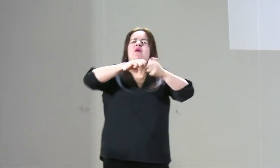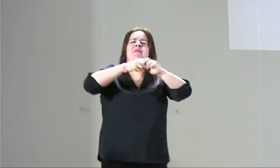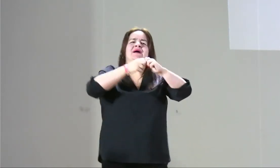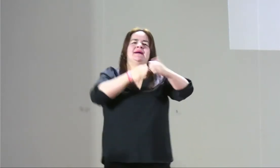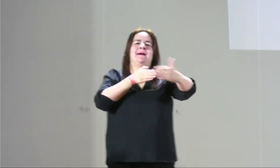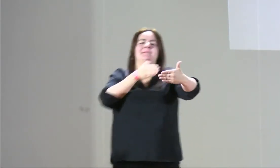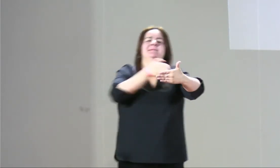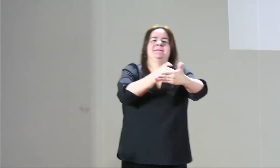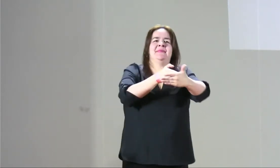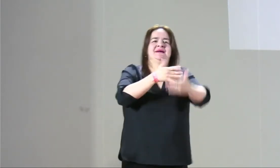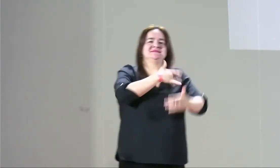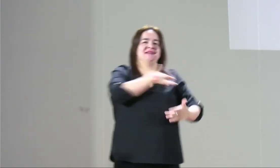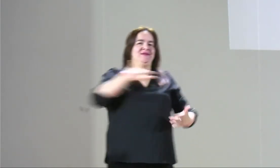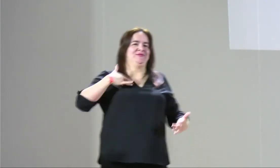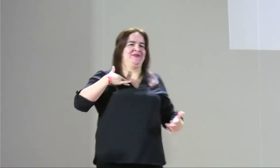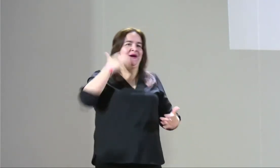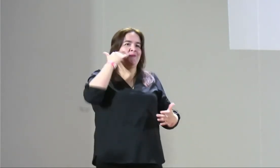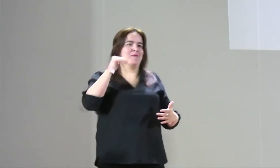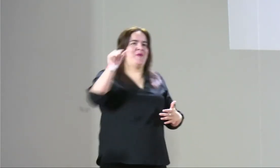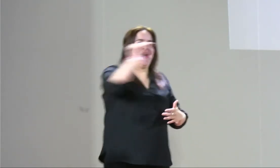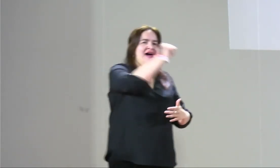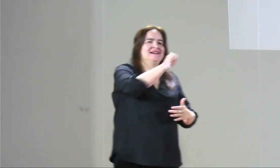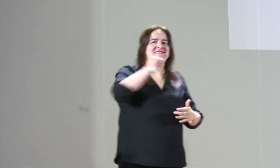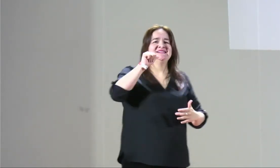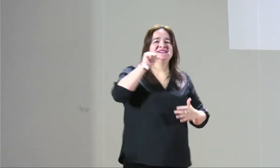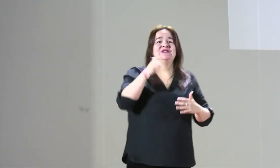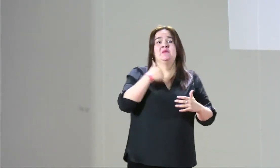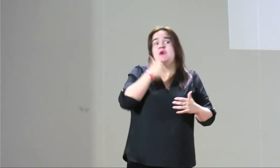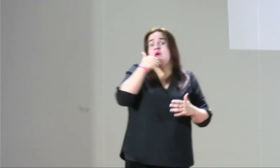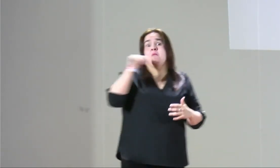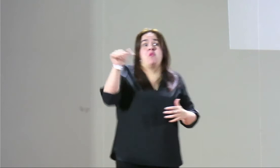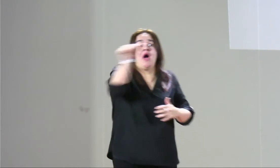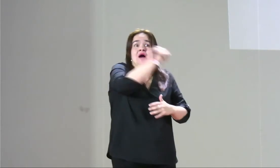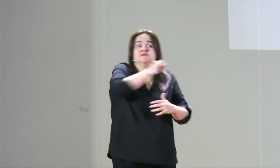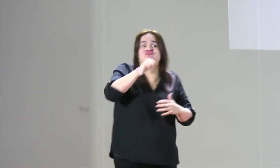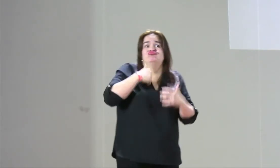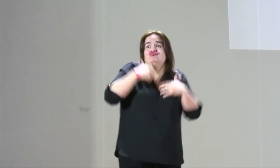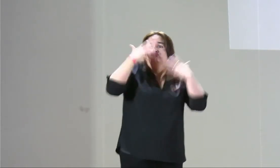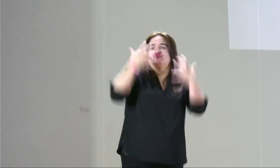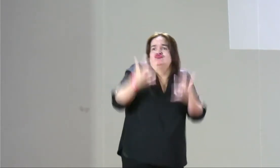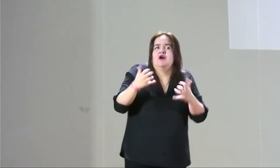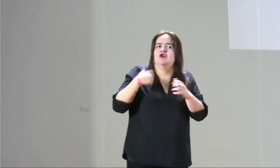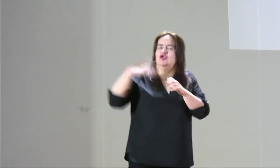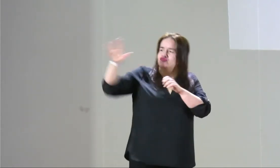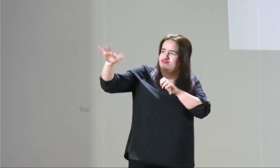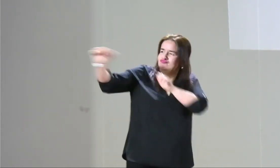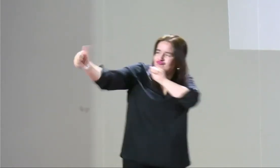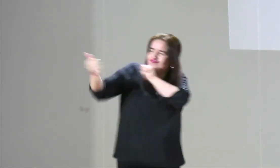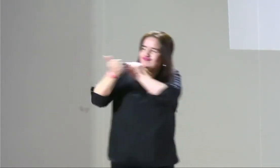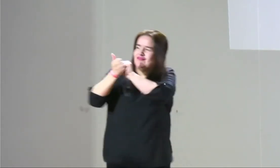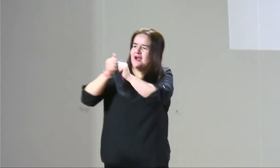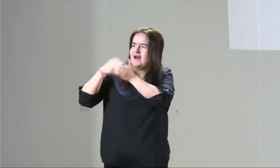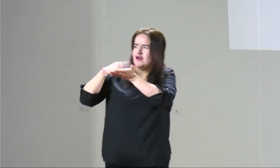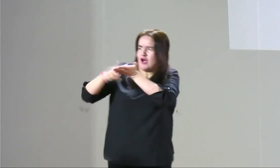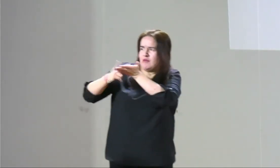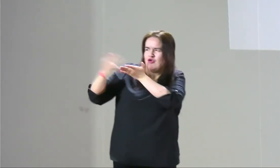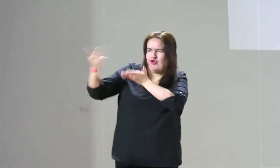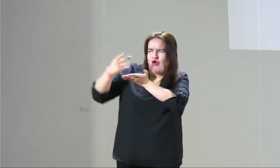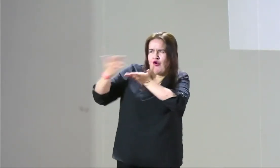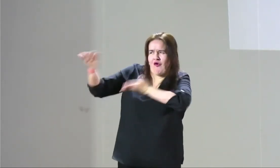y no solamente en el Putumayo, ¿sabes? Hay muchas situaciones de falta de acceso a la salud por parte